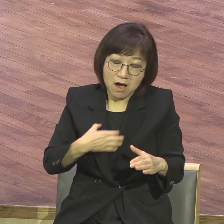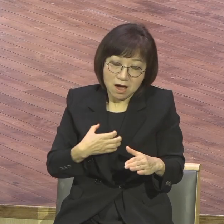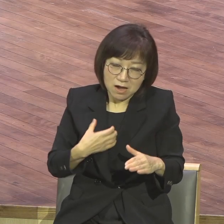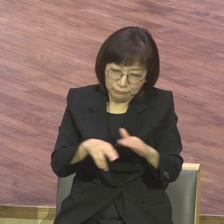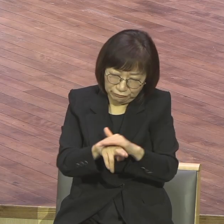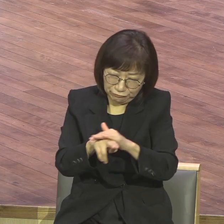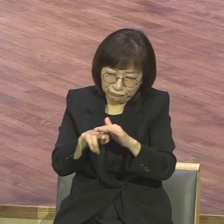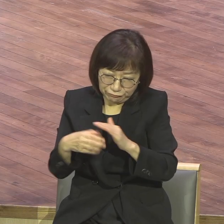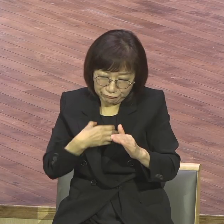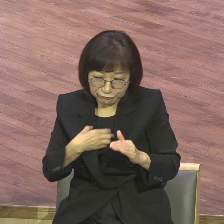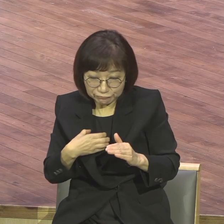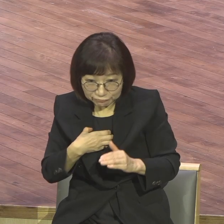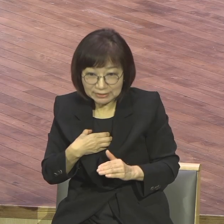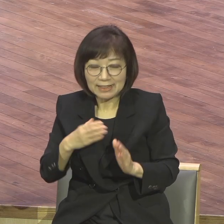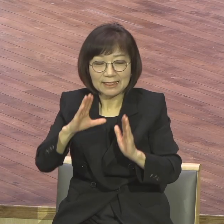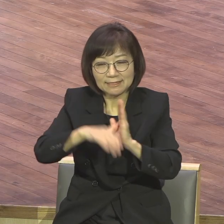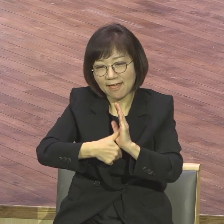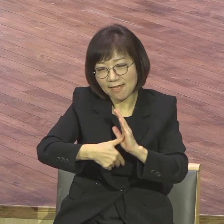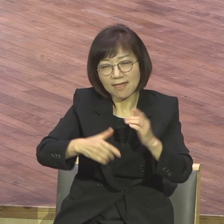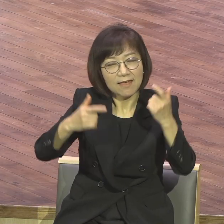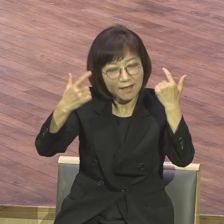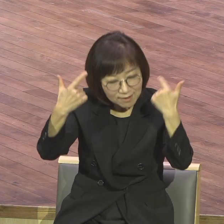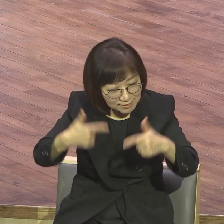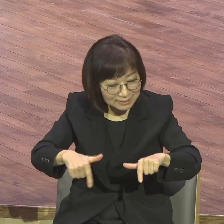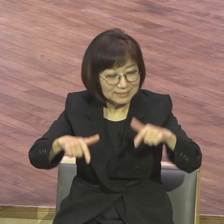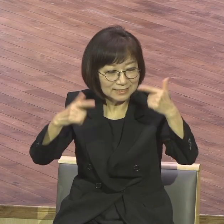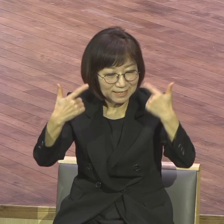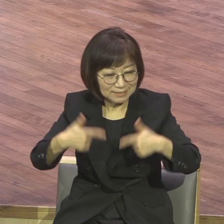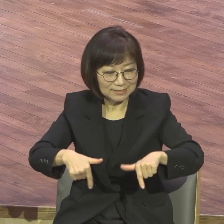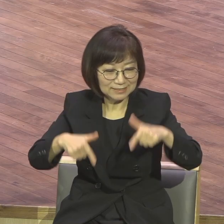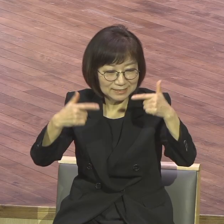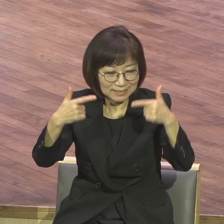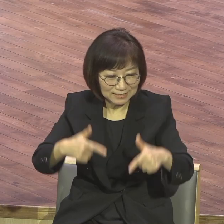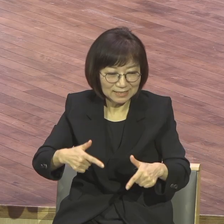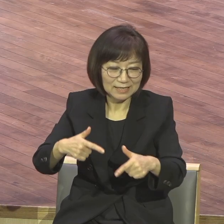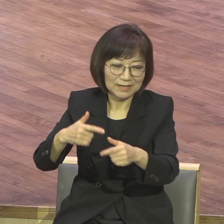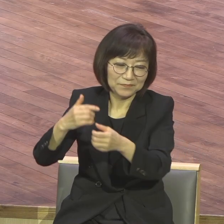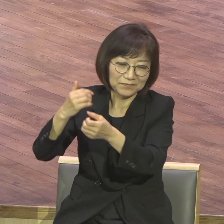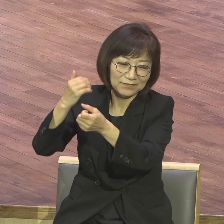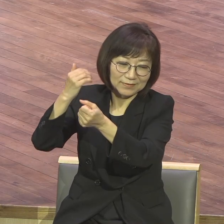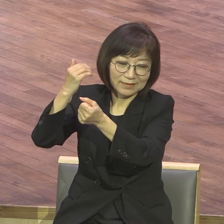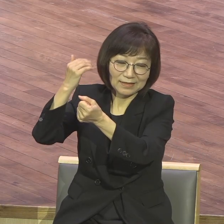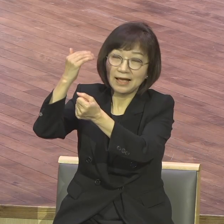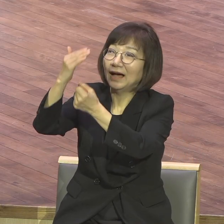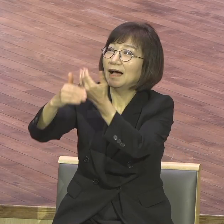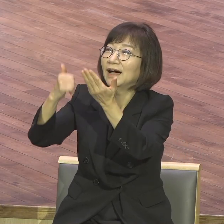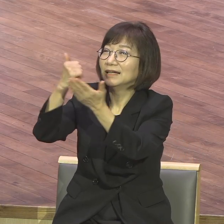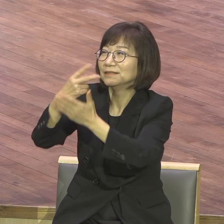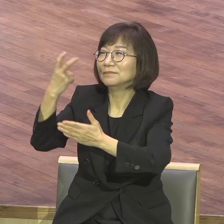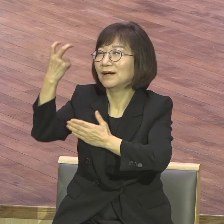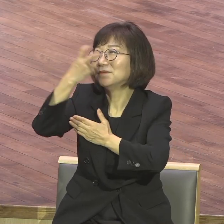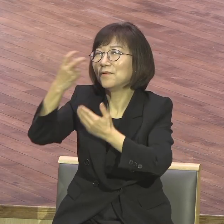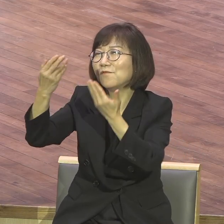놀라운 하나님의 보호하심을 체험한 거예요.